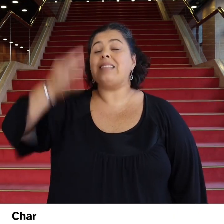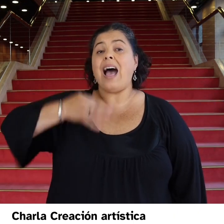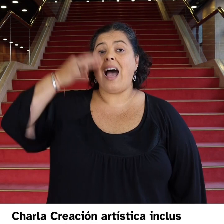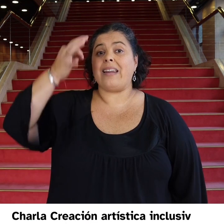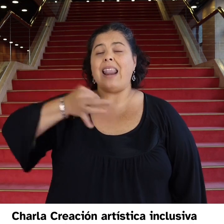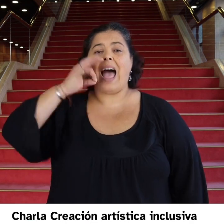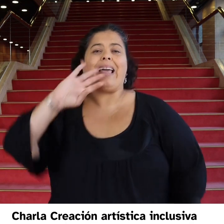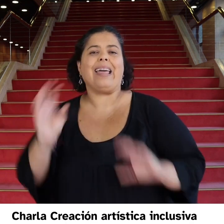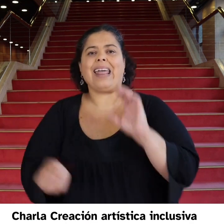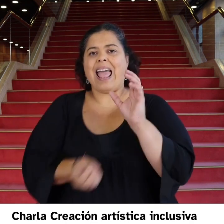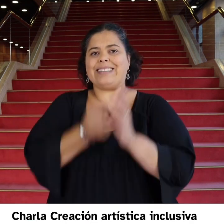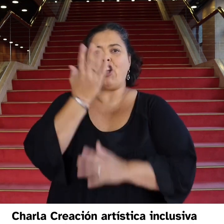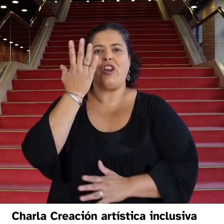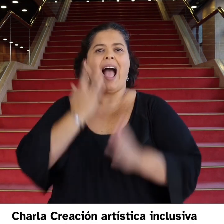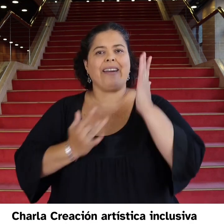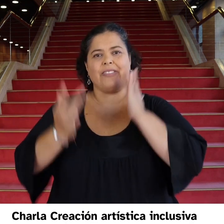Charla, Creación Artística